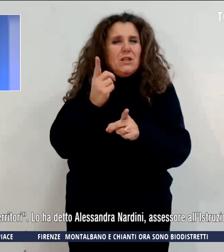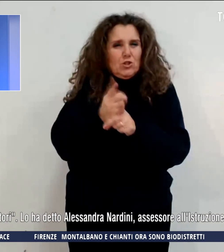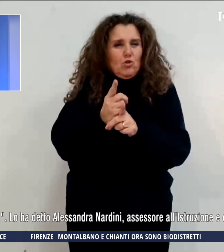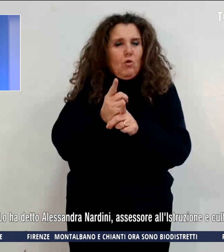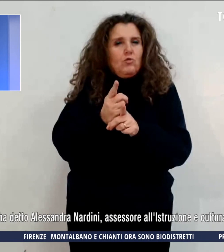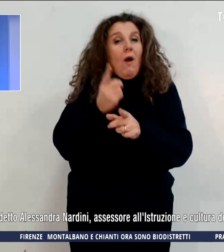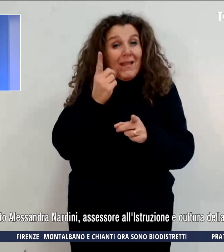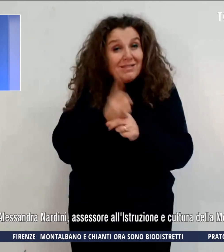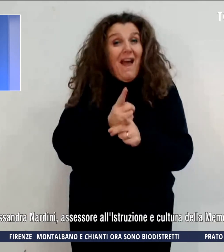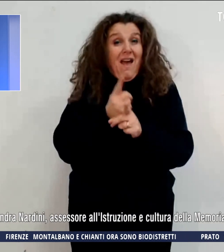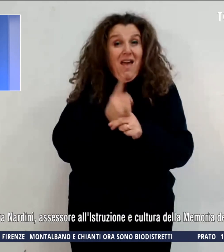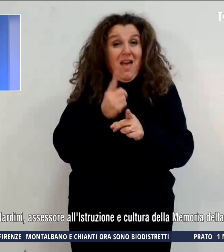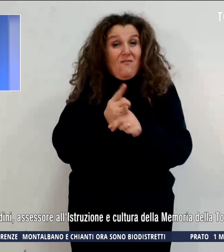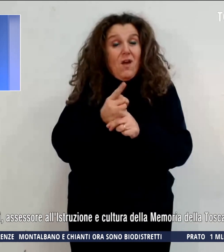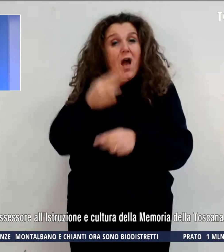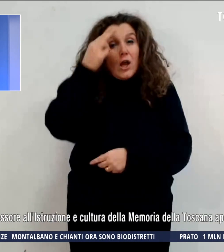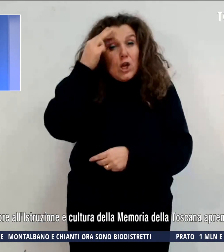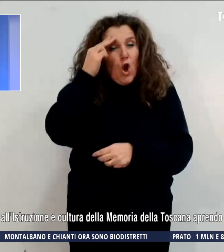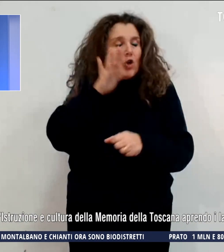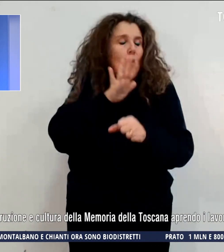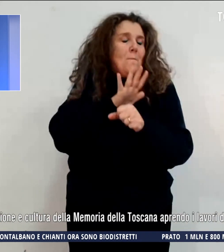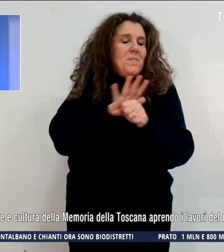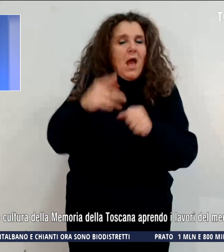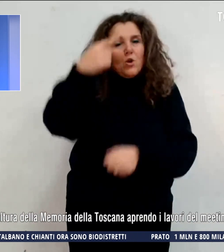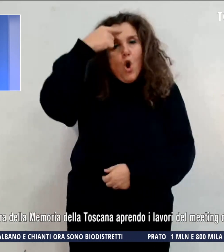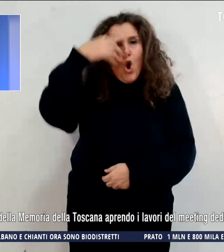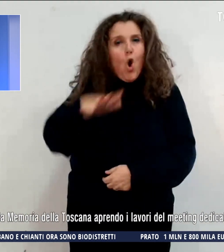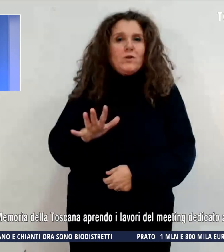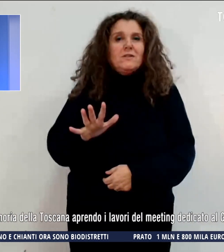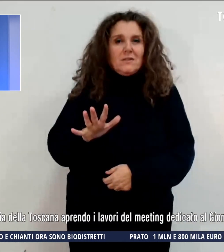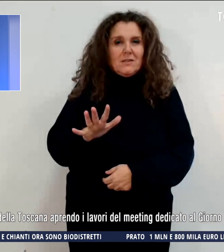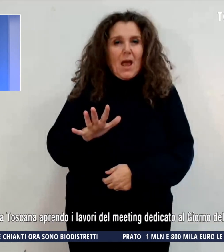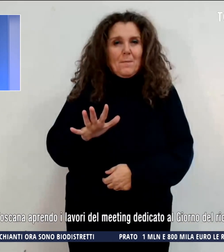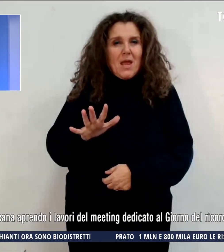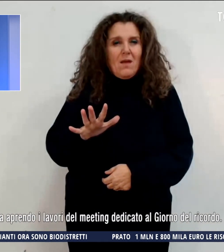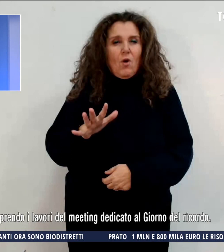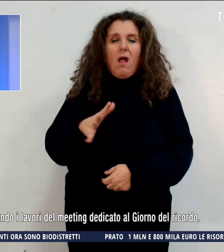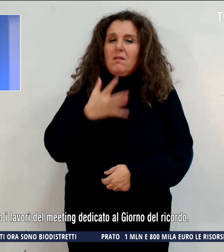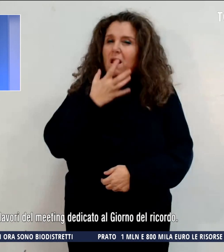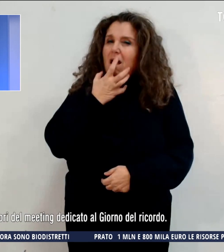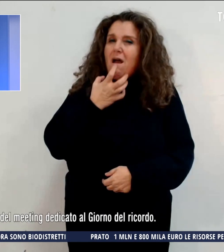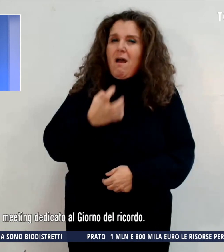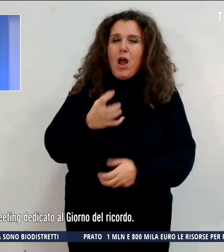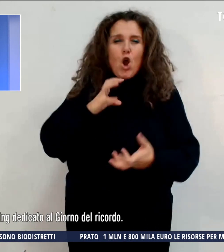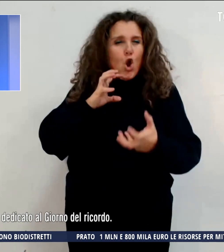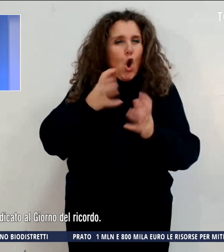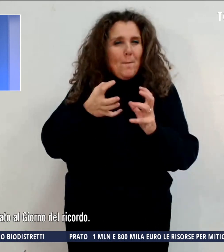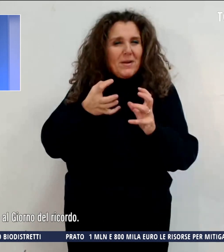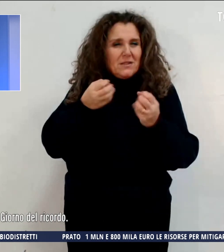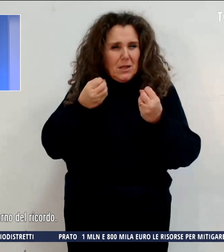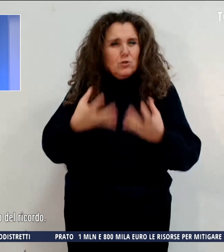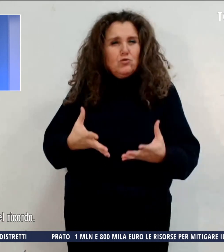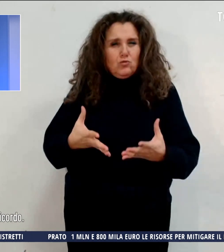un ricordo pieno e consapevole della mara complessità degli avvenimenti che si